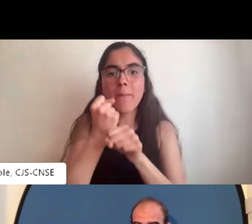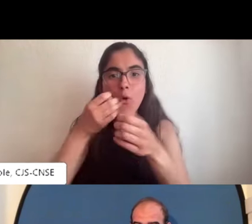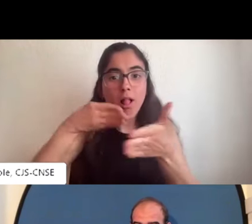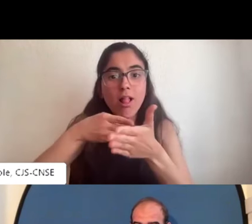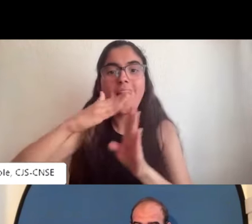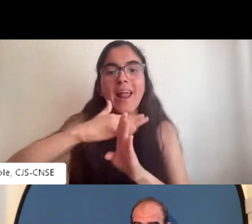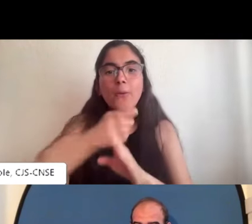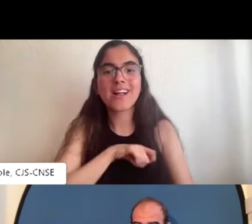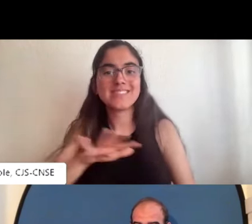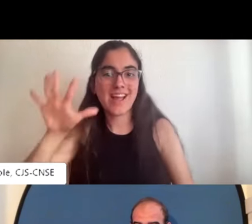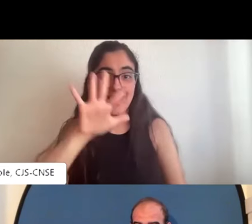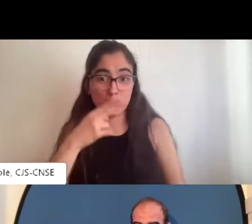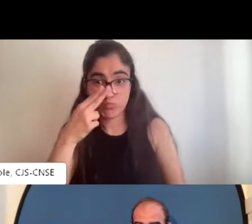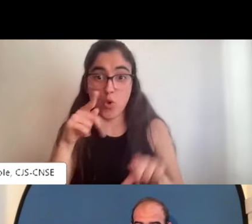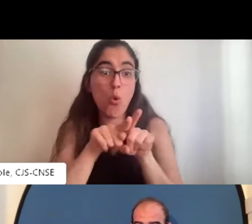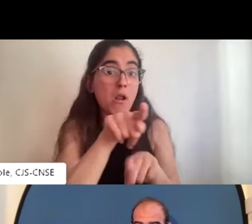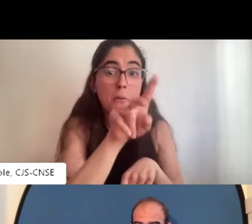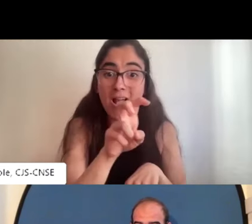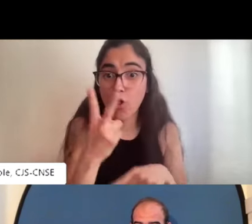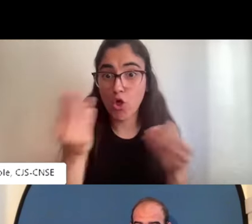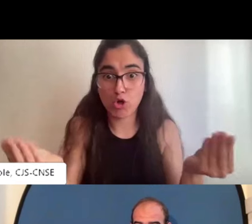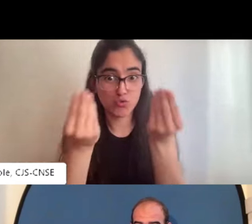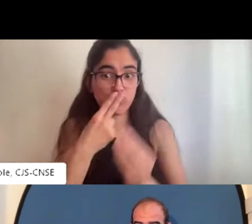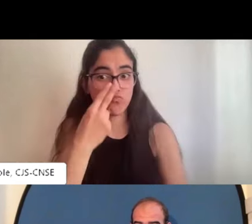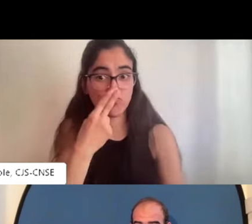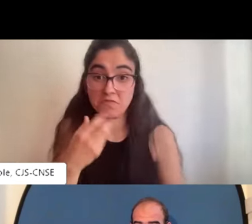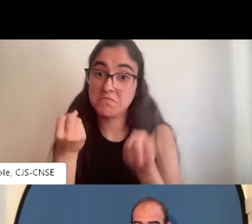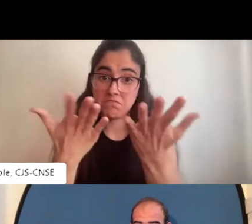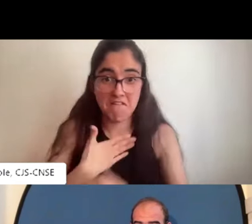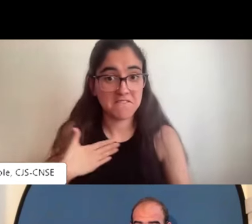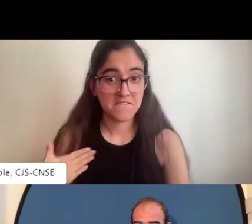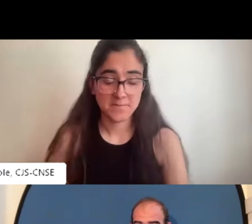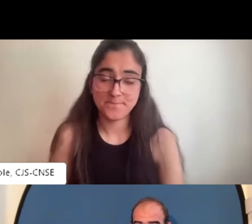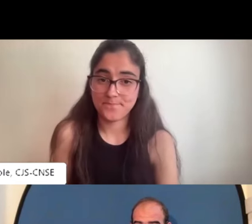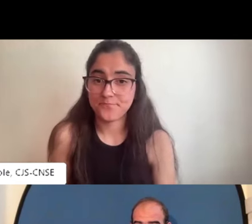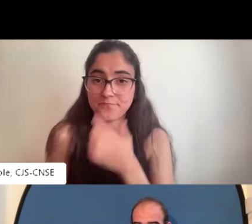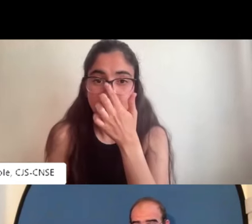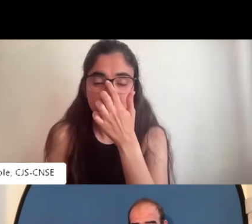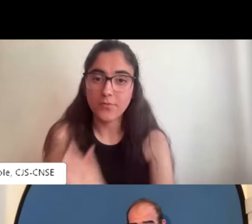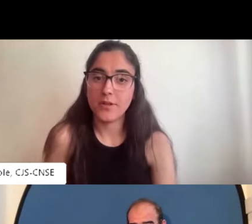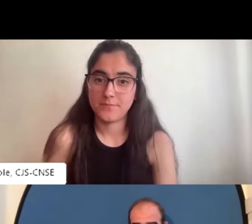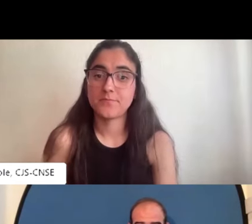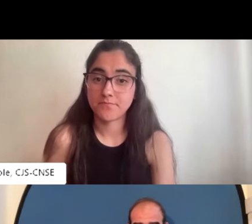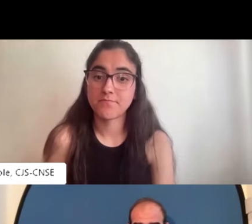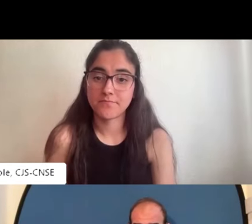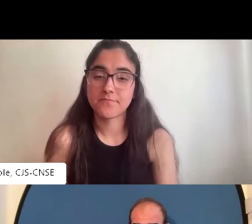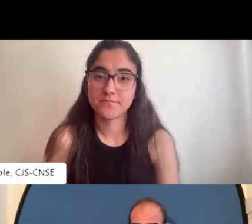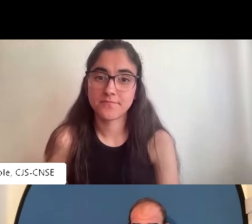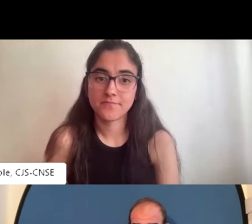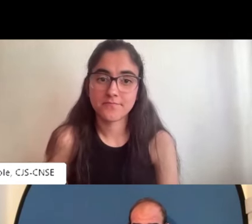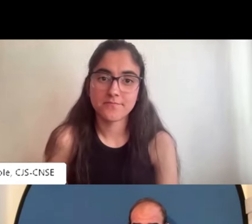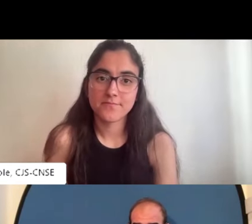interesante de la situación de cuáles son las barreras que se encuentra la juventud a la hora de conseguir empleo y es un estudio bastante